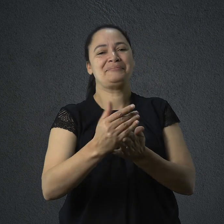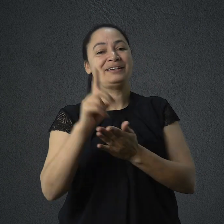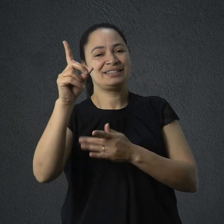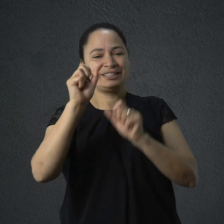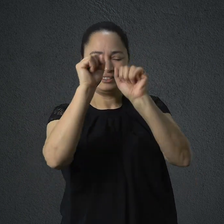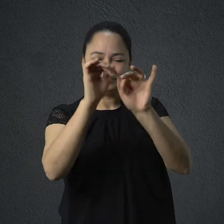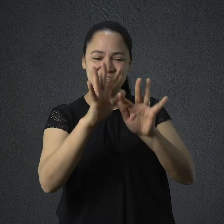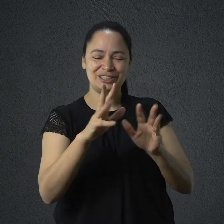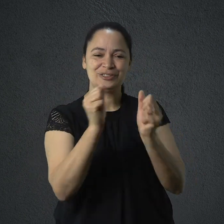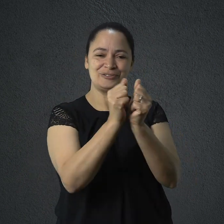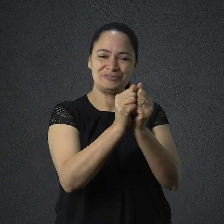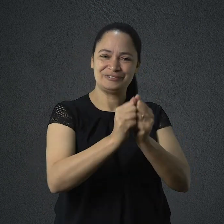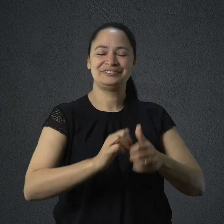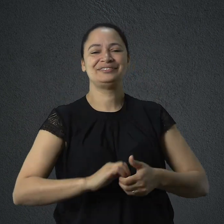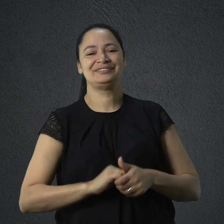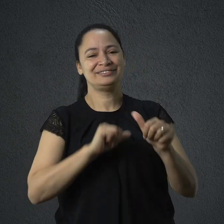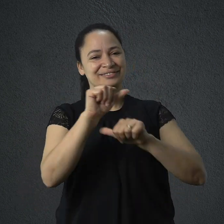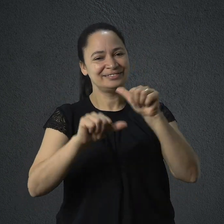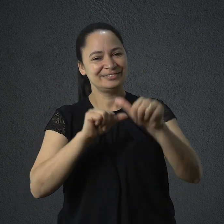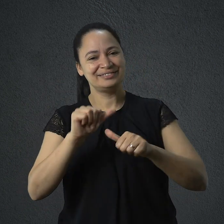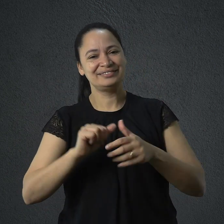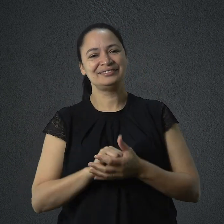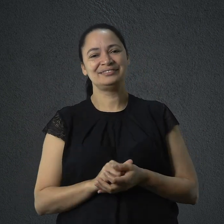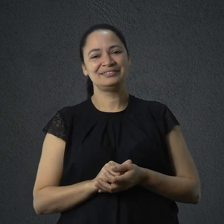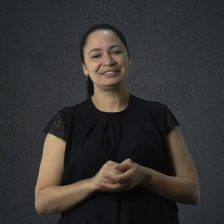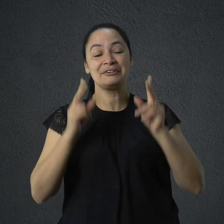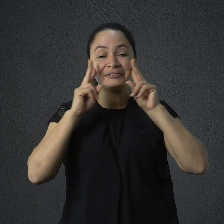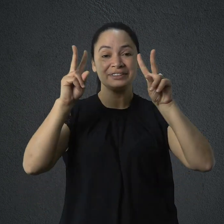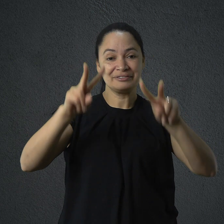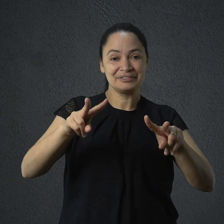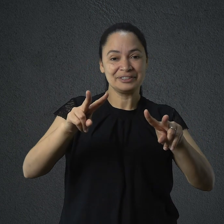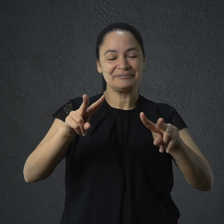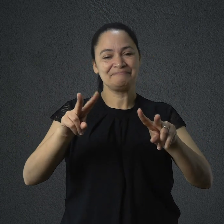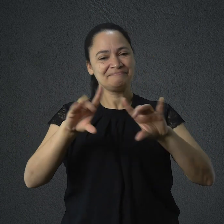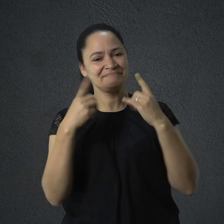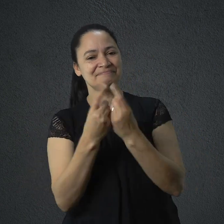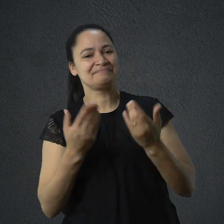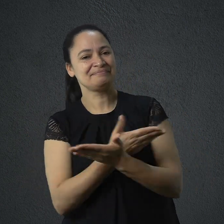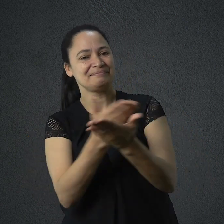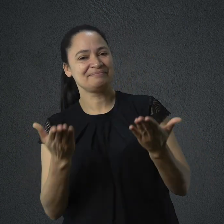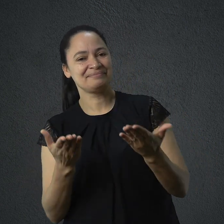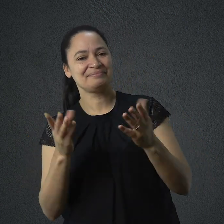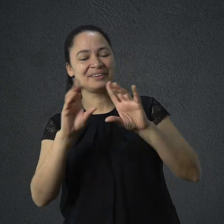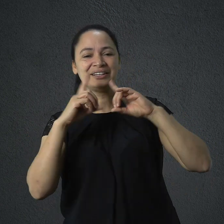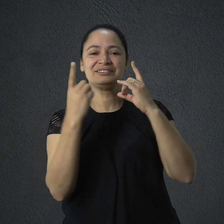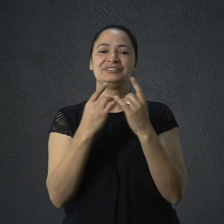transformação. Você ouviu Presente Diário, o devocional de todos os que buscam a Deus.